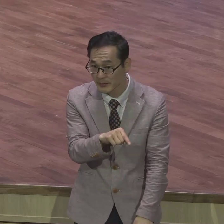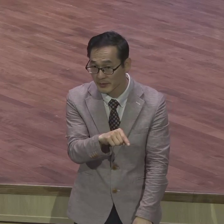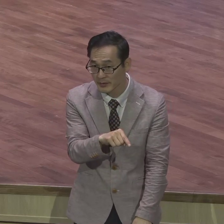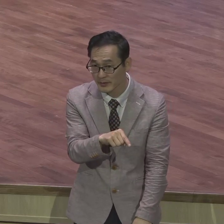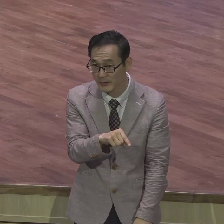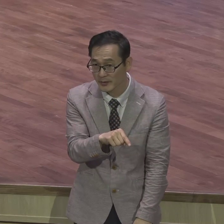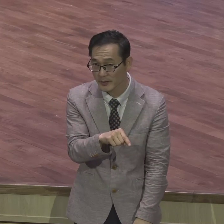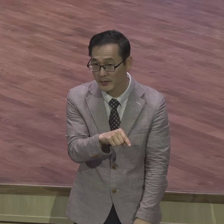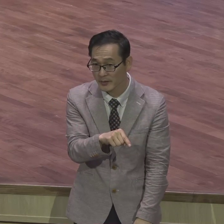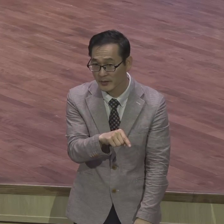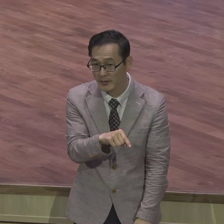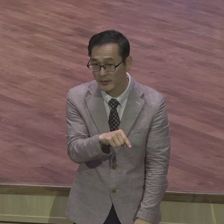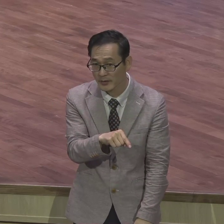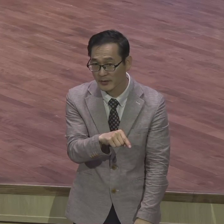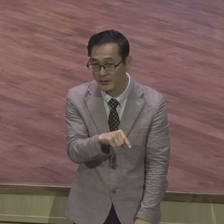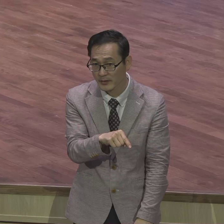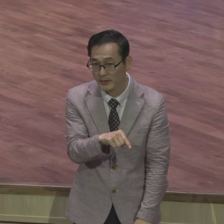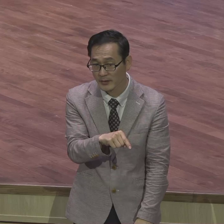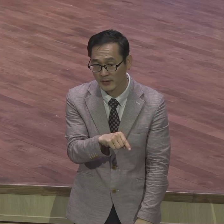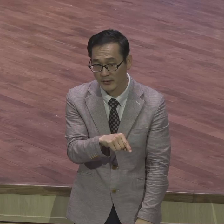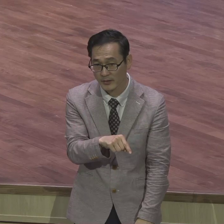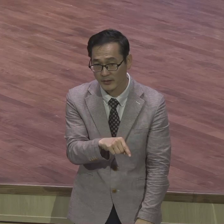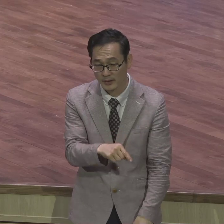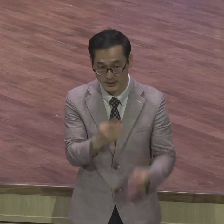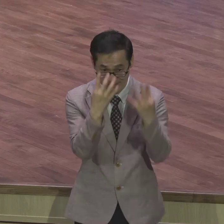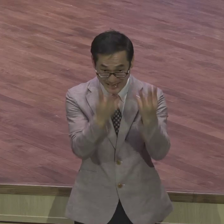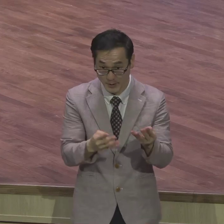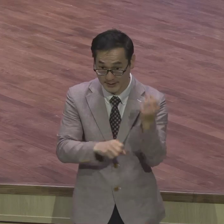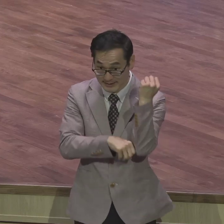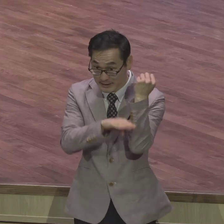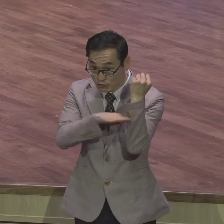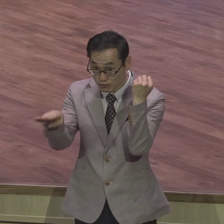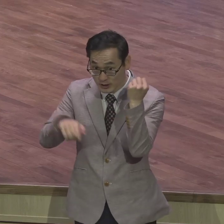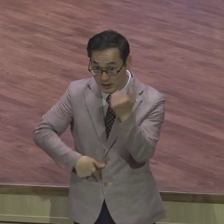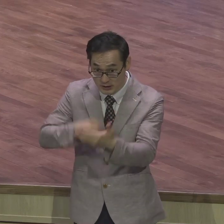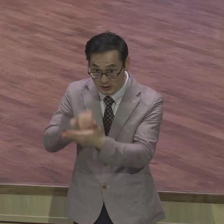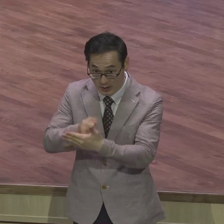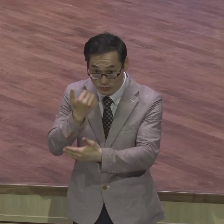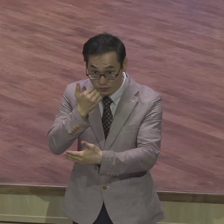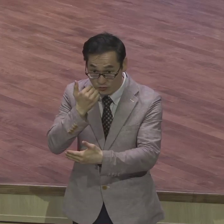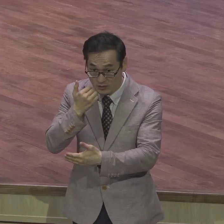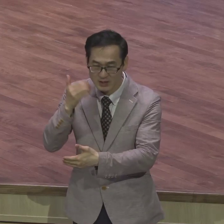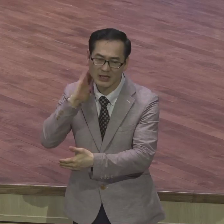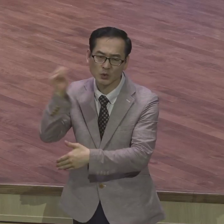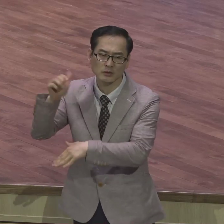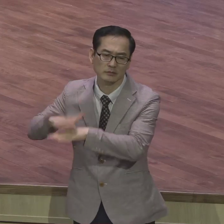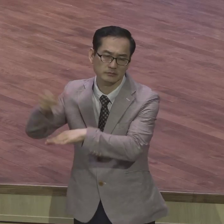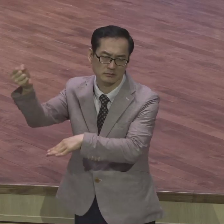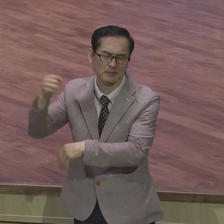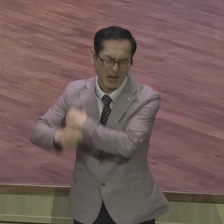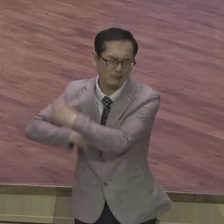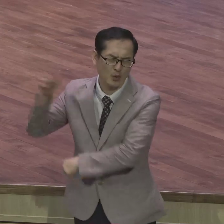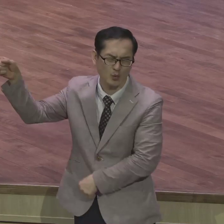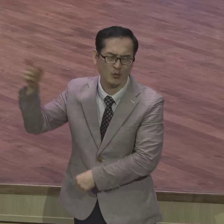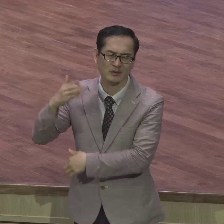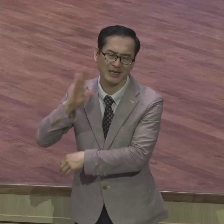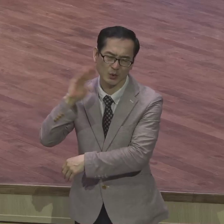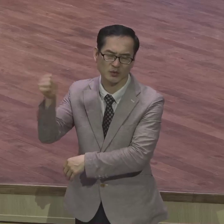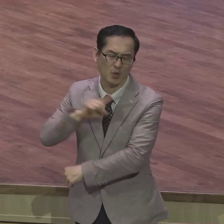기준은 대통령이 정해요 대통령 마음대로 합니다 사면 기준은 대통령이 압니다